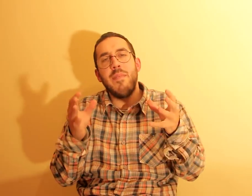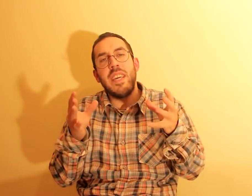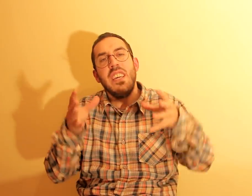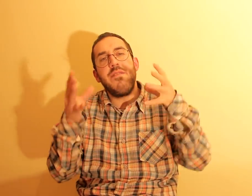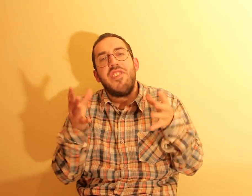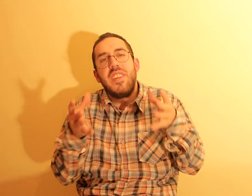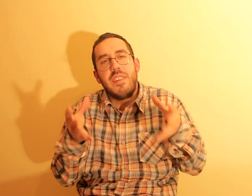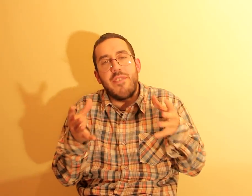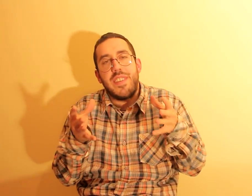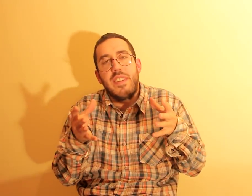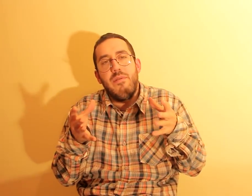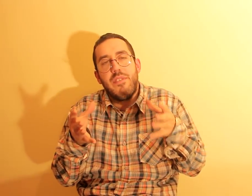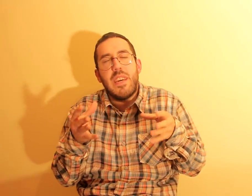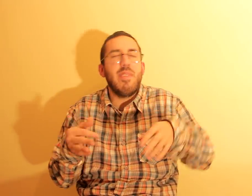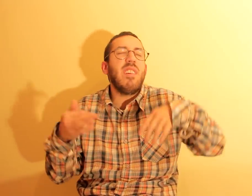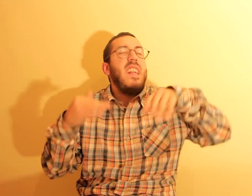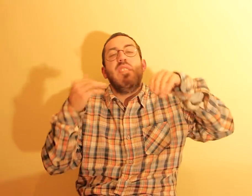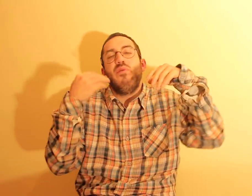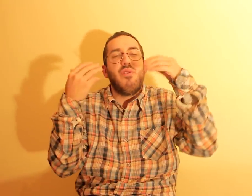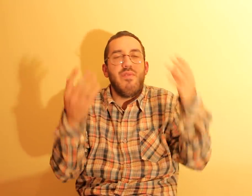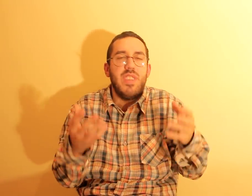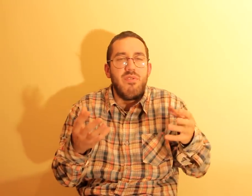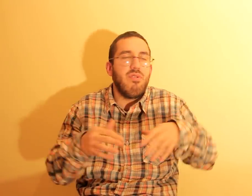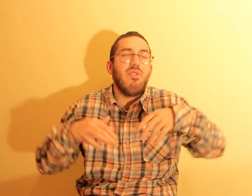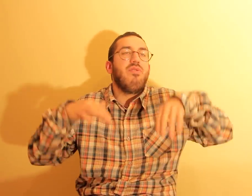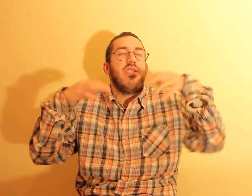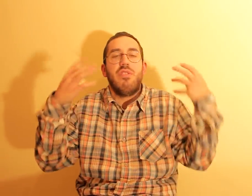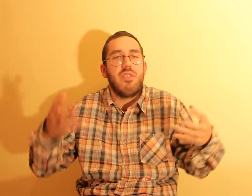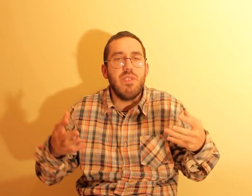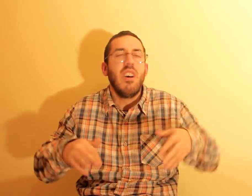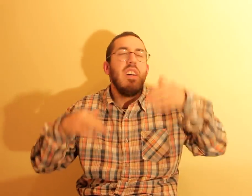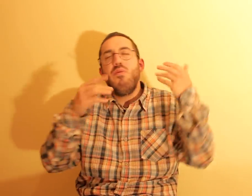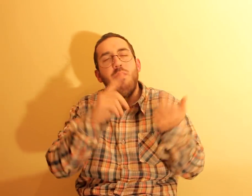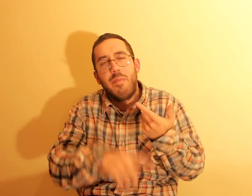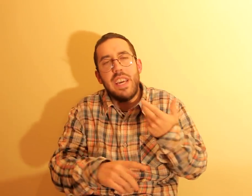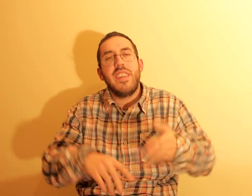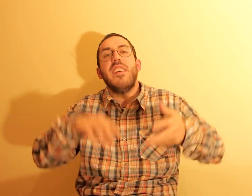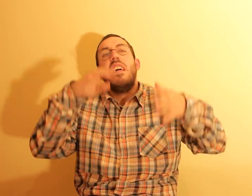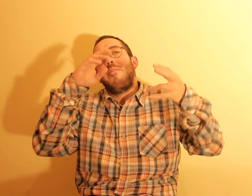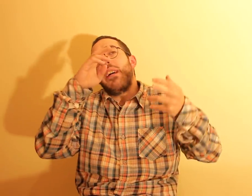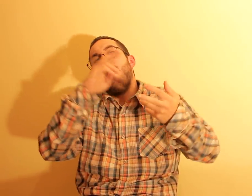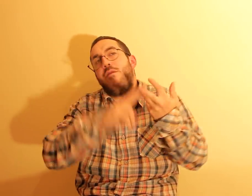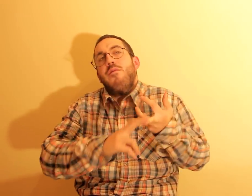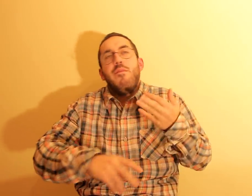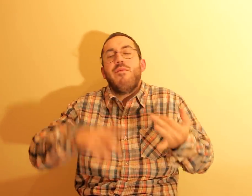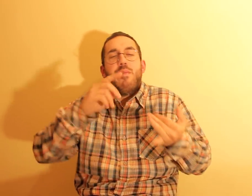também investir na vossa saúde, ok? Para não andarem todos fodidos, todos cheios de sono, durmam bem, pá, não fumam, não